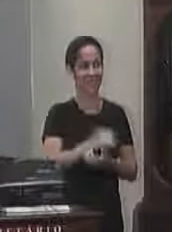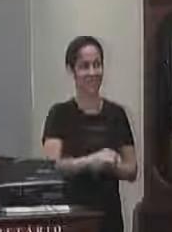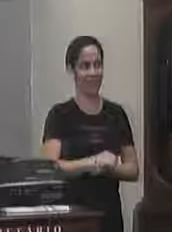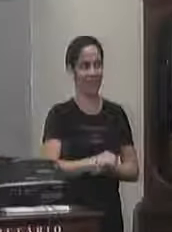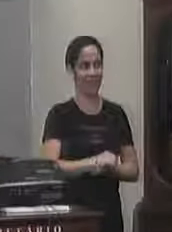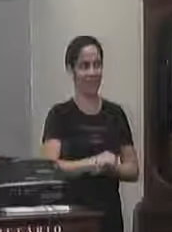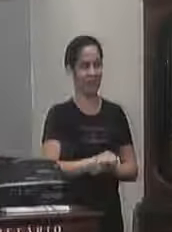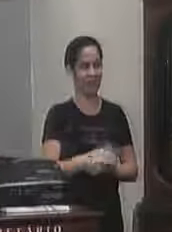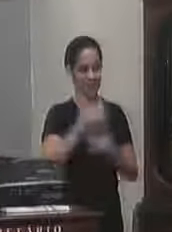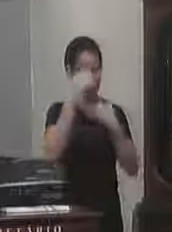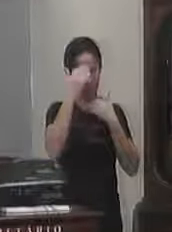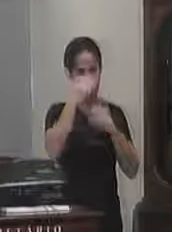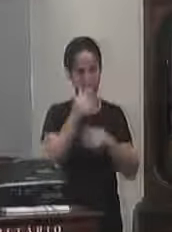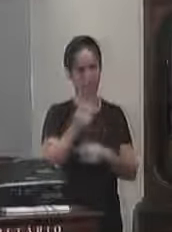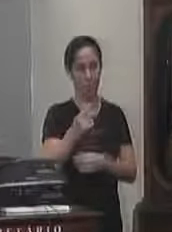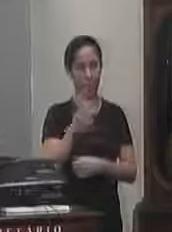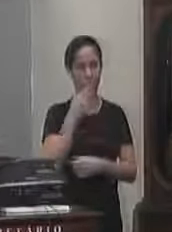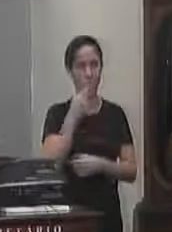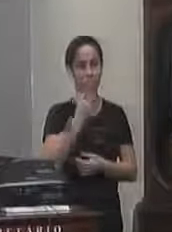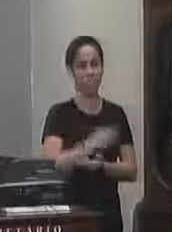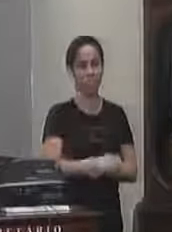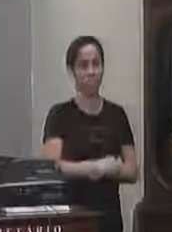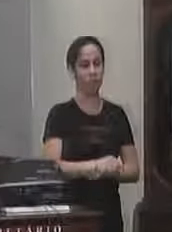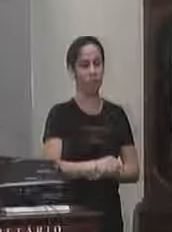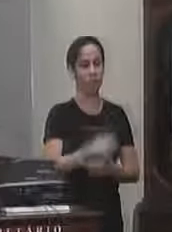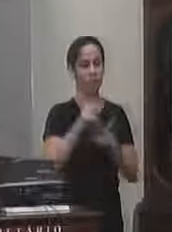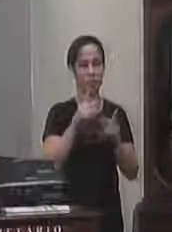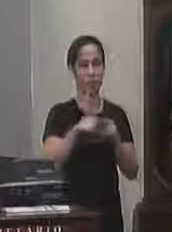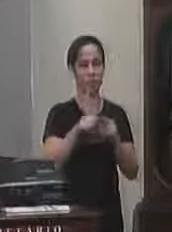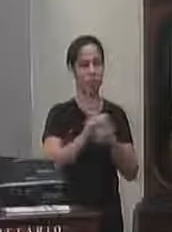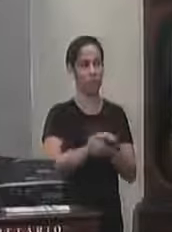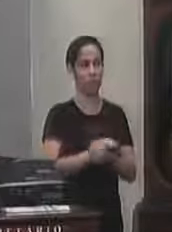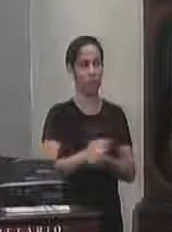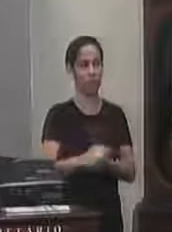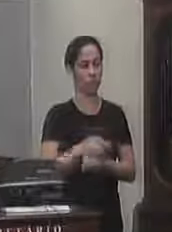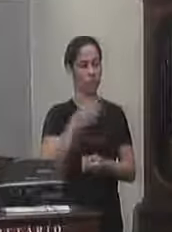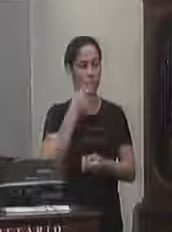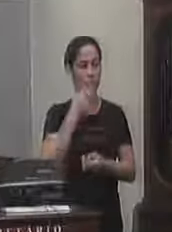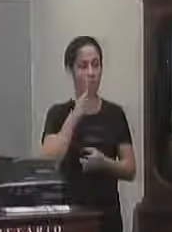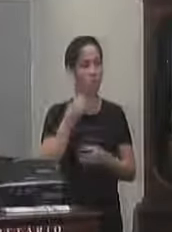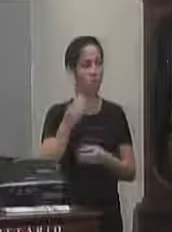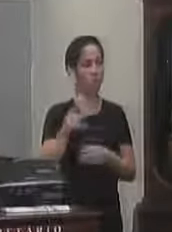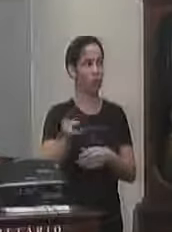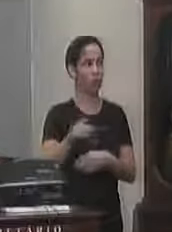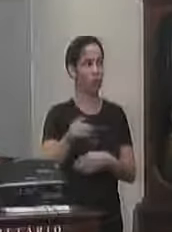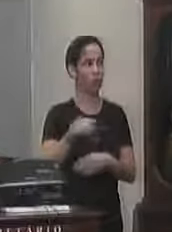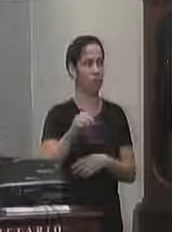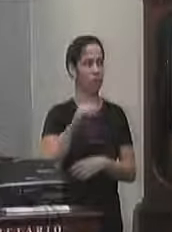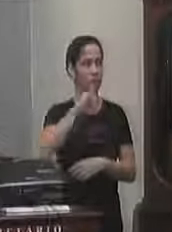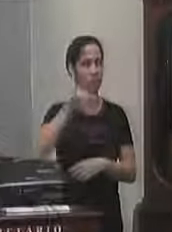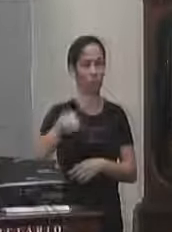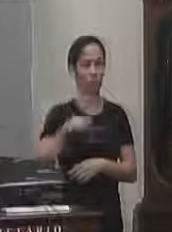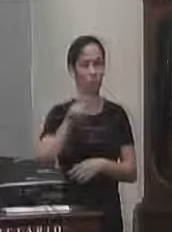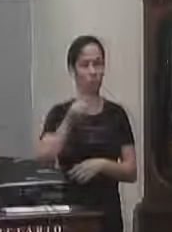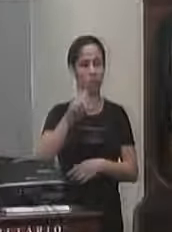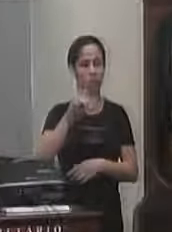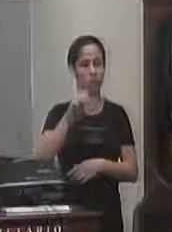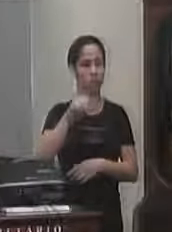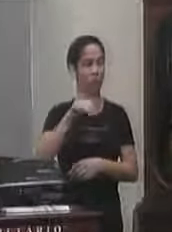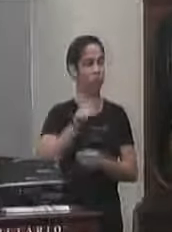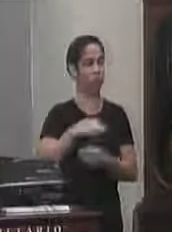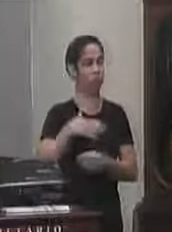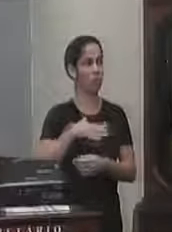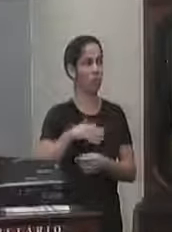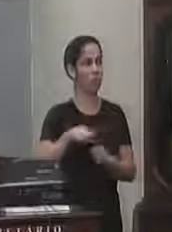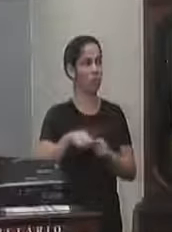vereadora muito obrigada por suas palavras digo mesmo e eu vou transmitir para a professora Juliana o seu recado mas eu